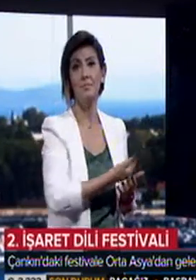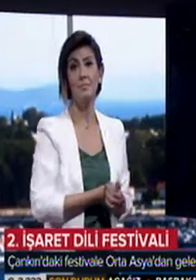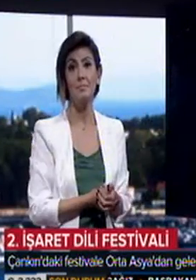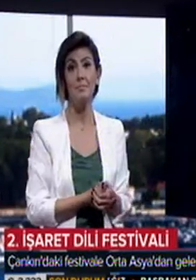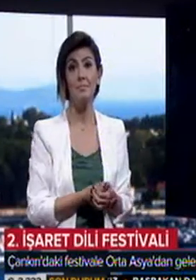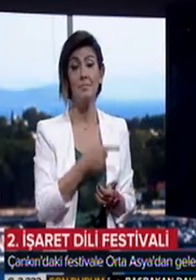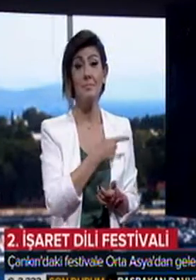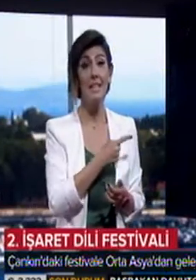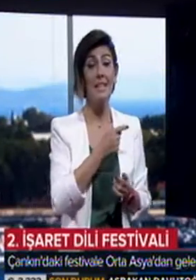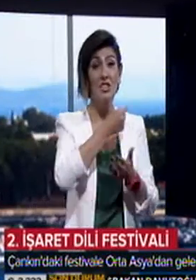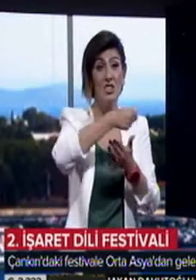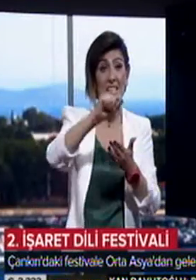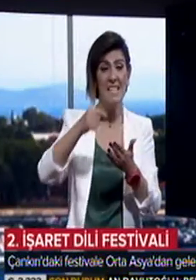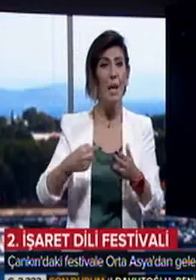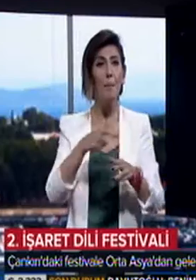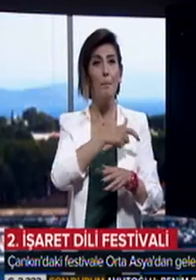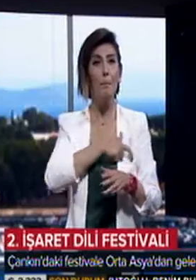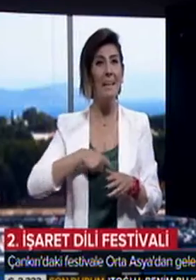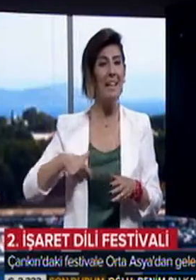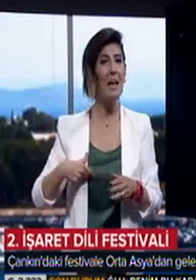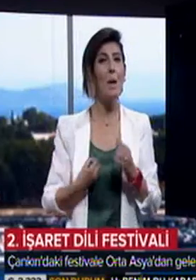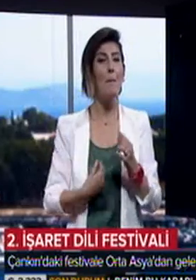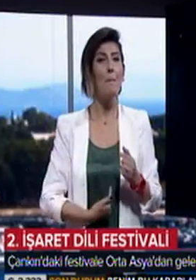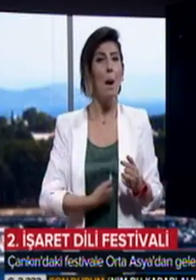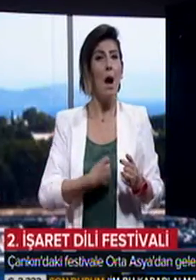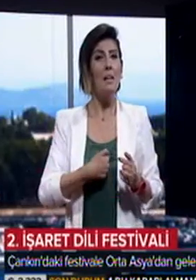Çizgilerde milli ve manevi değerler ağırlıktaydı.